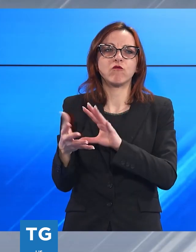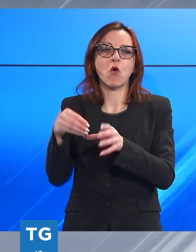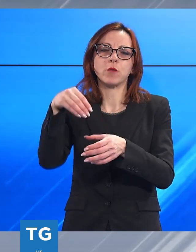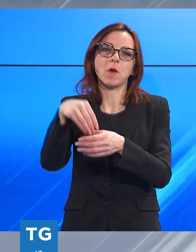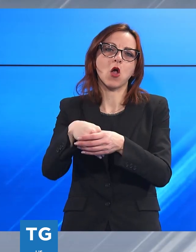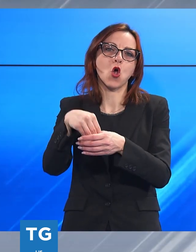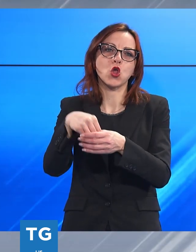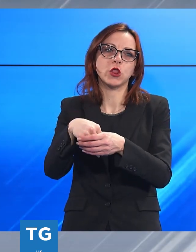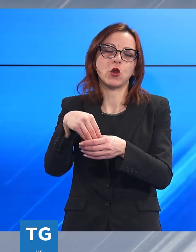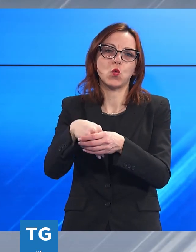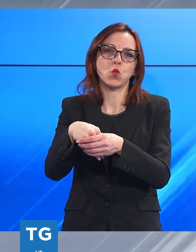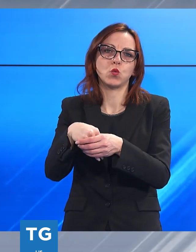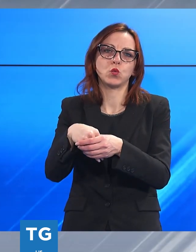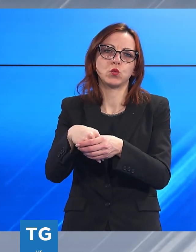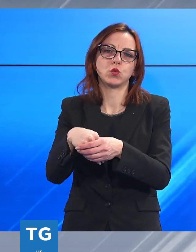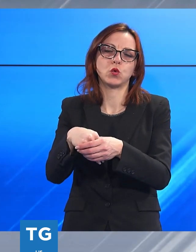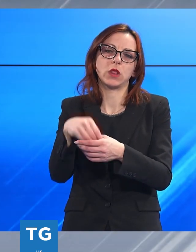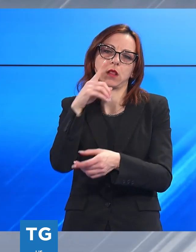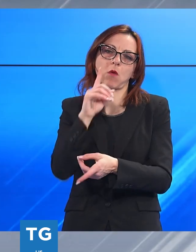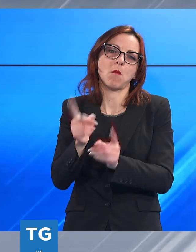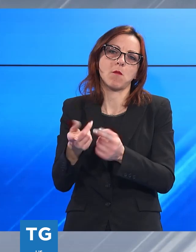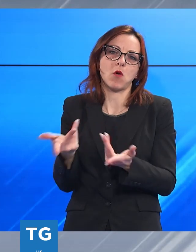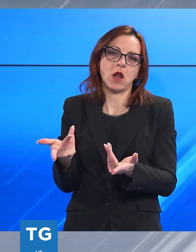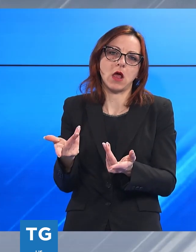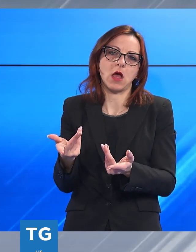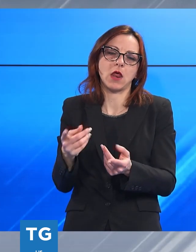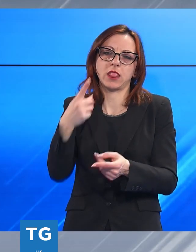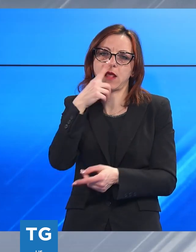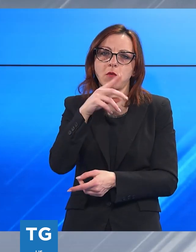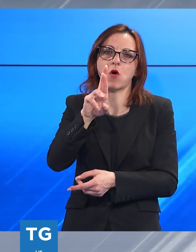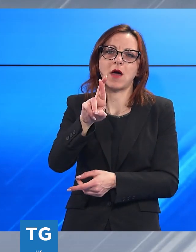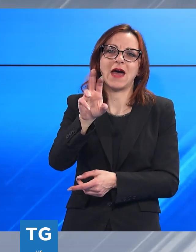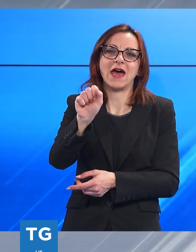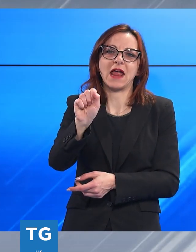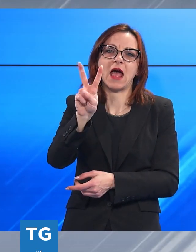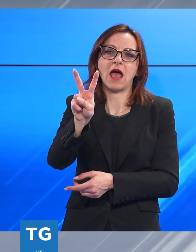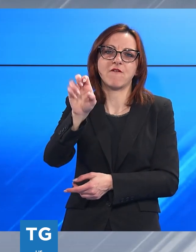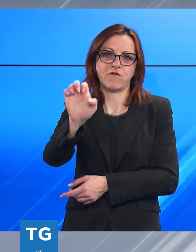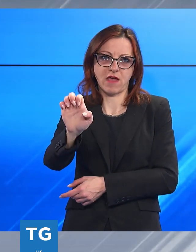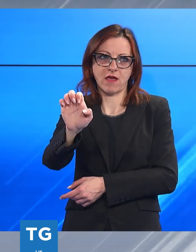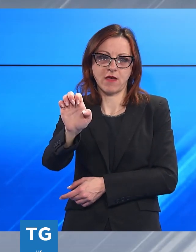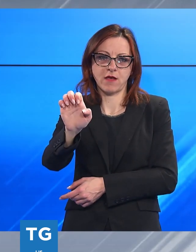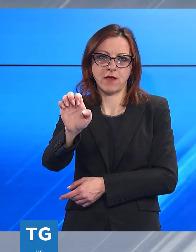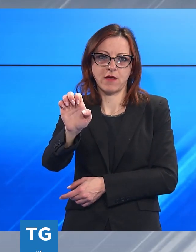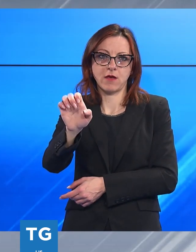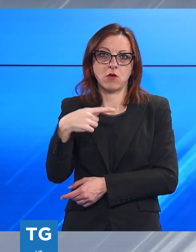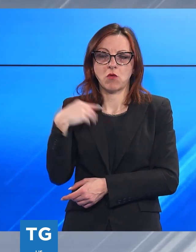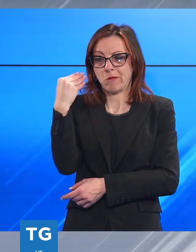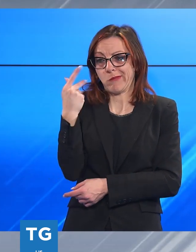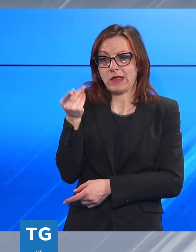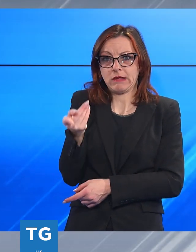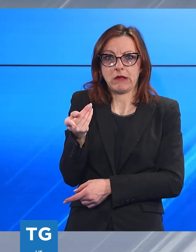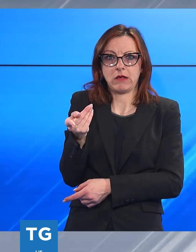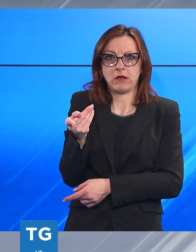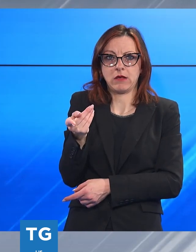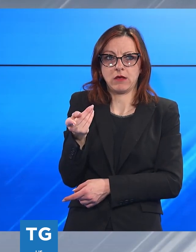più populistico come quella dei rave che pensavamo che invece